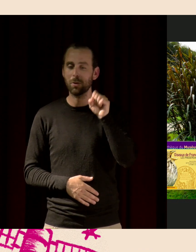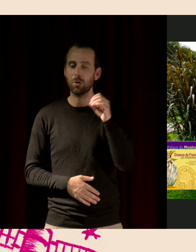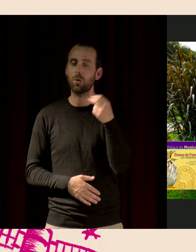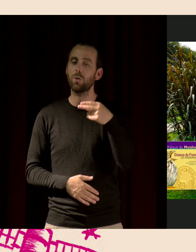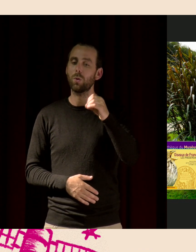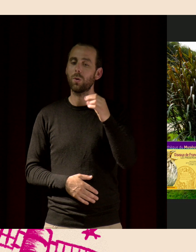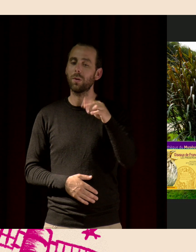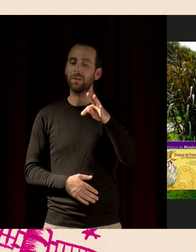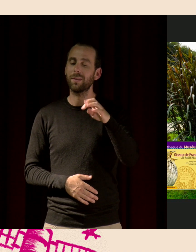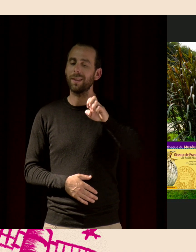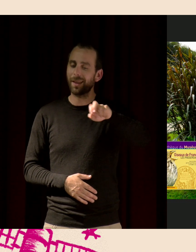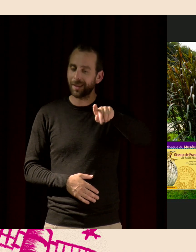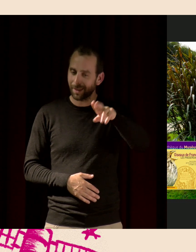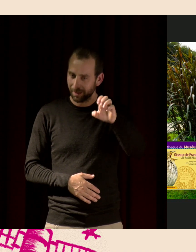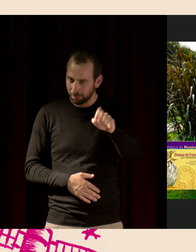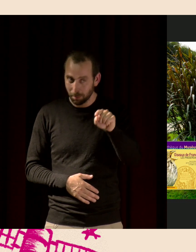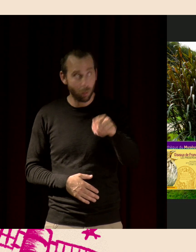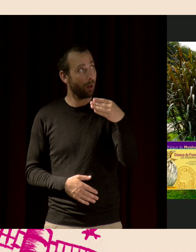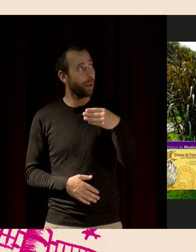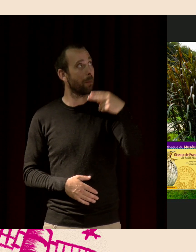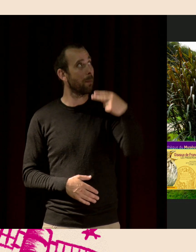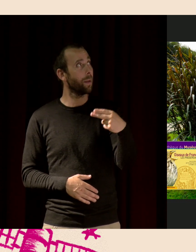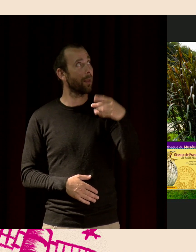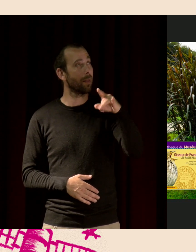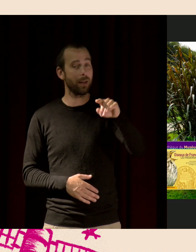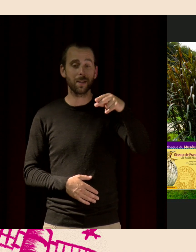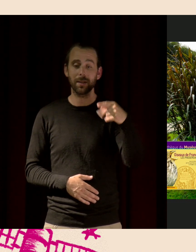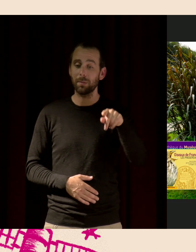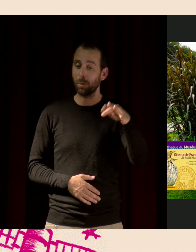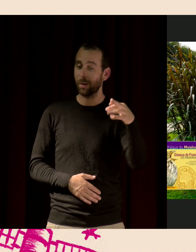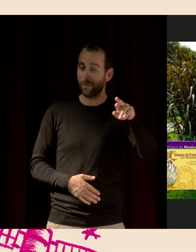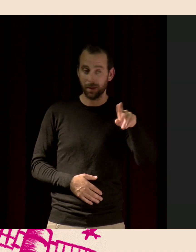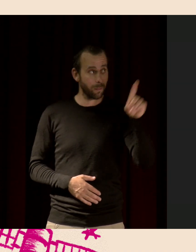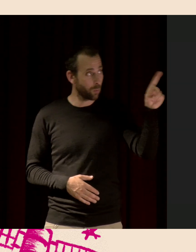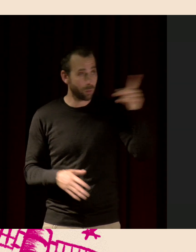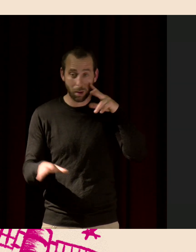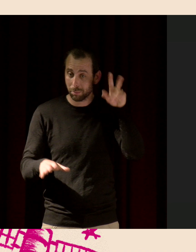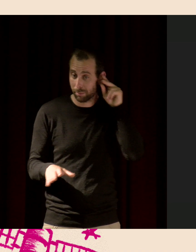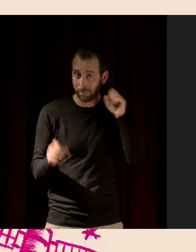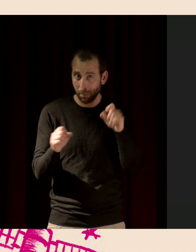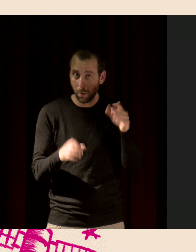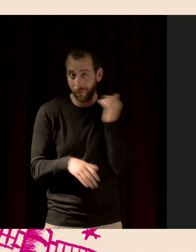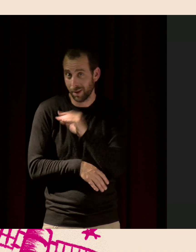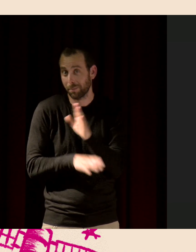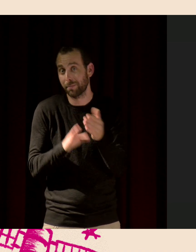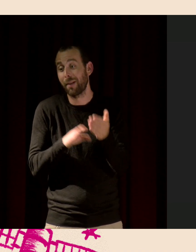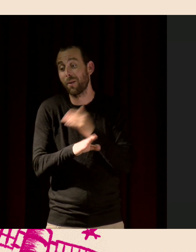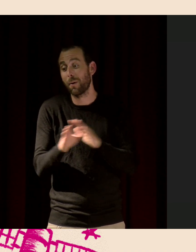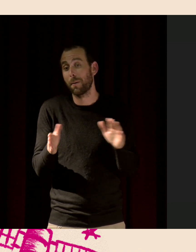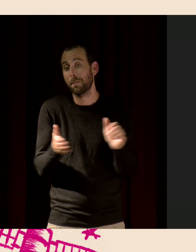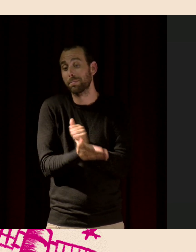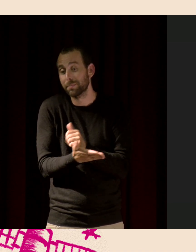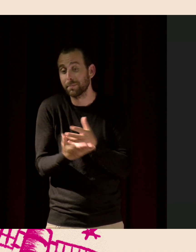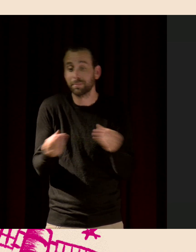pour partager ces sons, malheureusement, peut-être avant qu'ils disparaissent ou qu se déplacent. Donc, finalement,